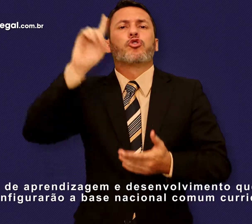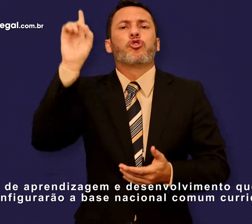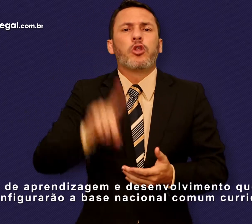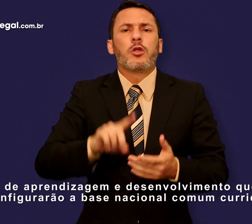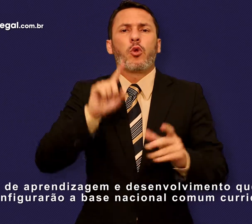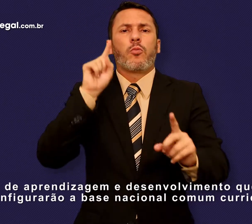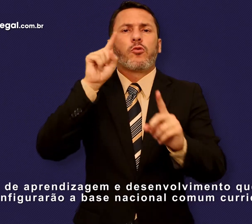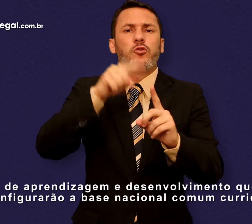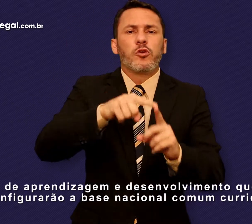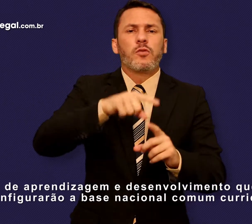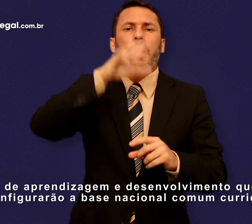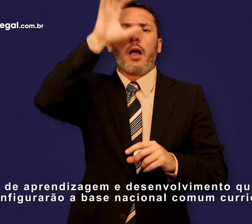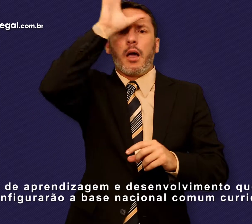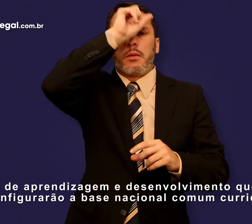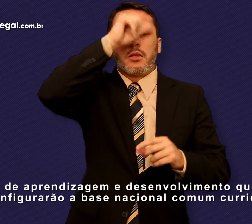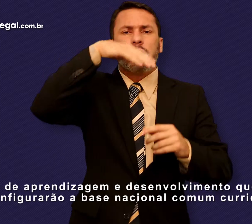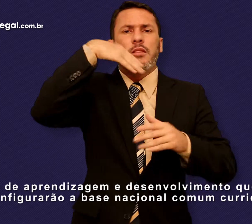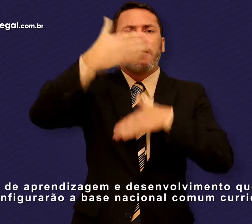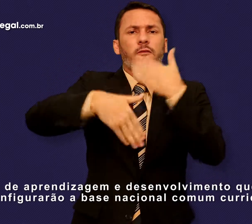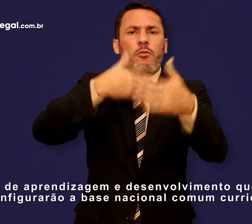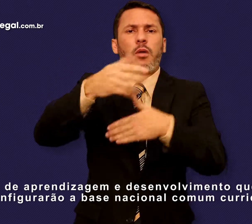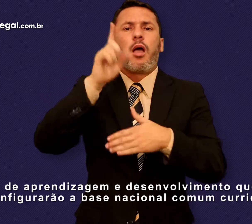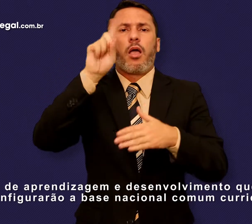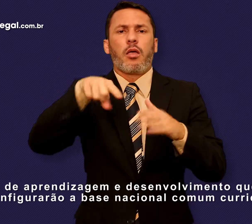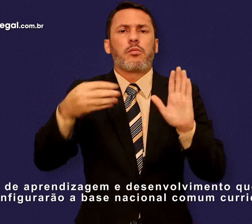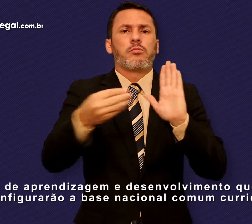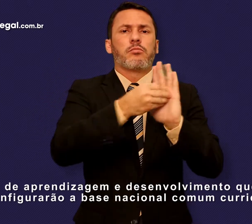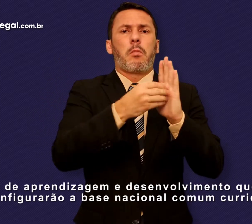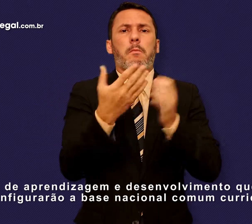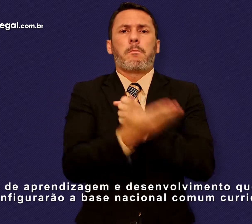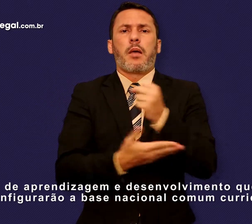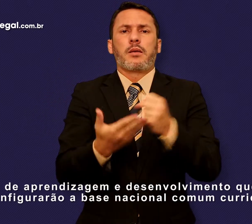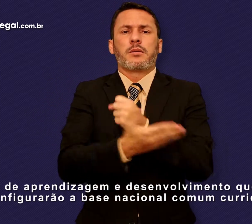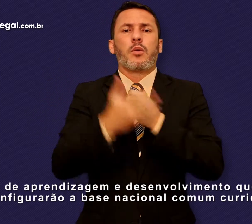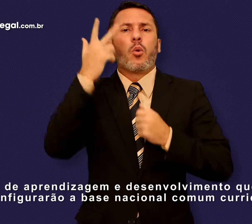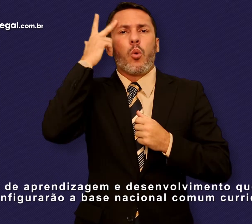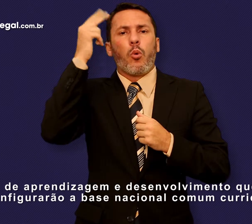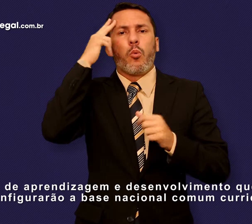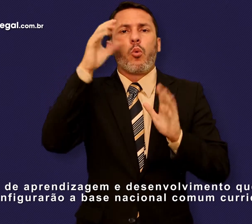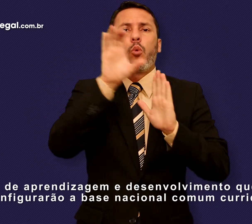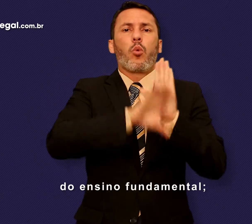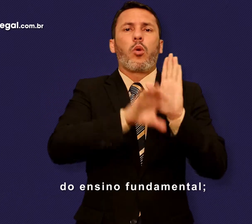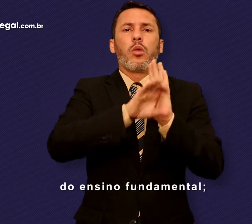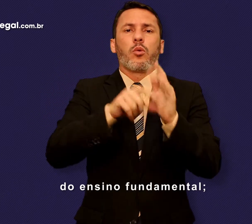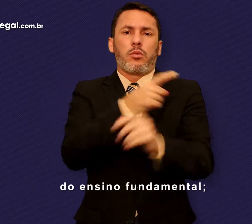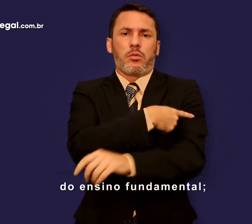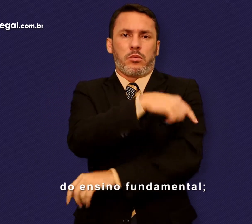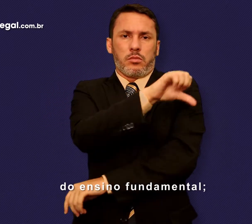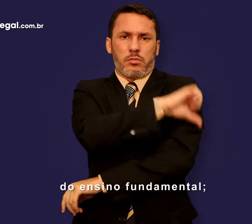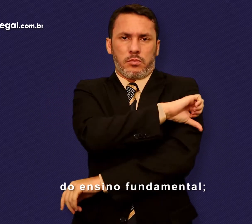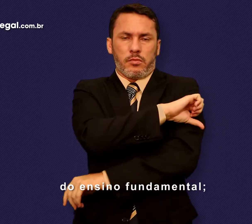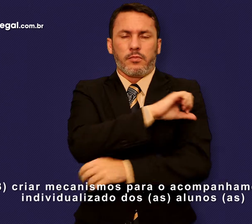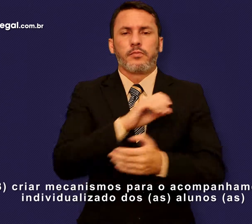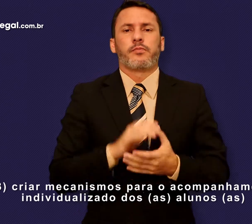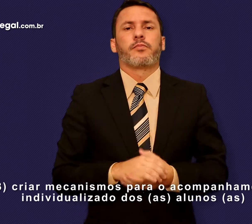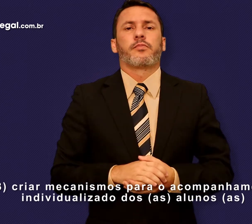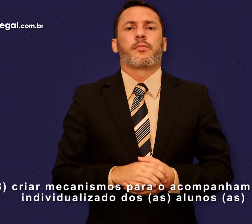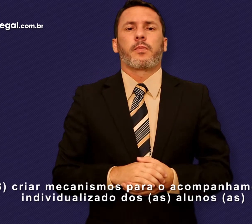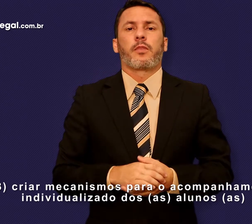aprendizagem e desenvolvimento que configurarão a Base Nacional Comum Curricular do Ensino Fundamental. 2.3.